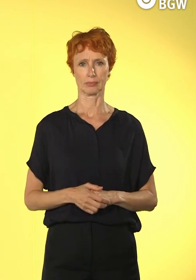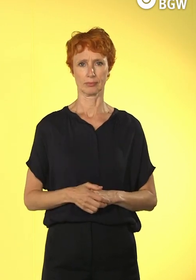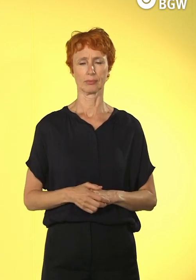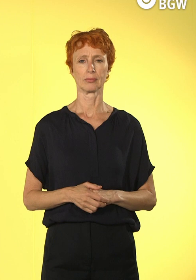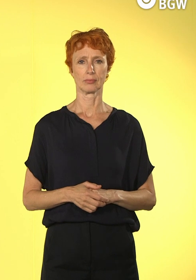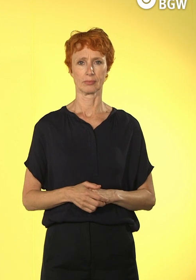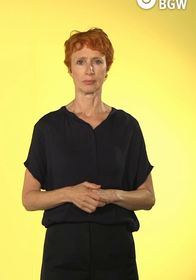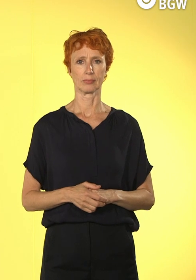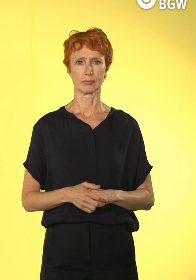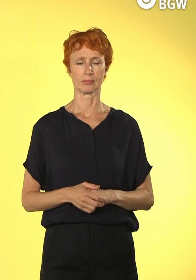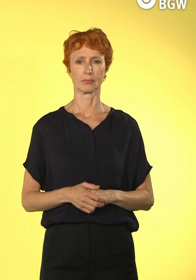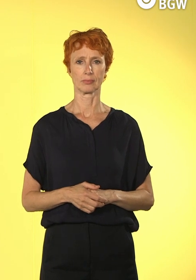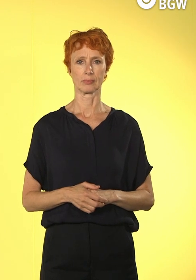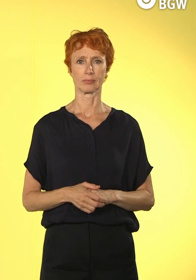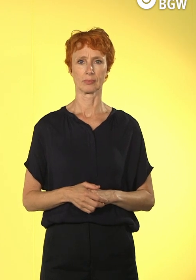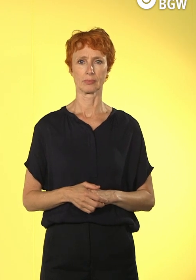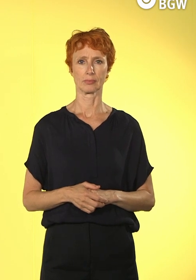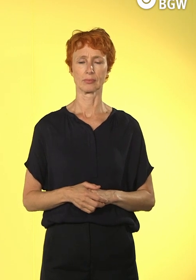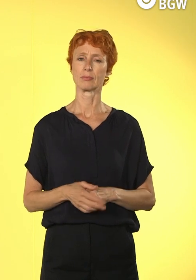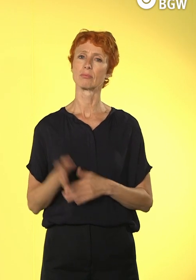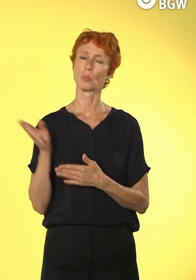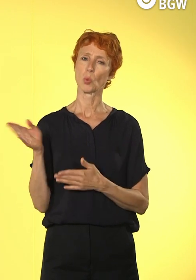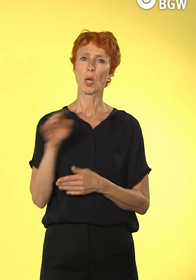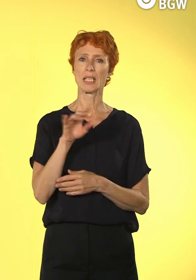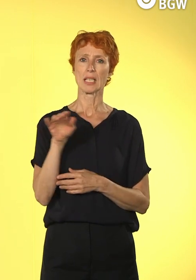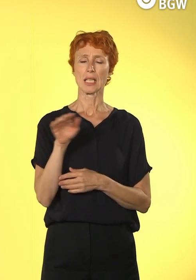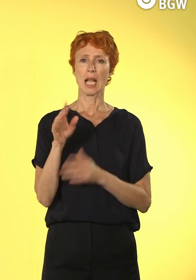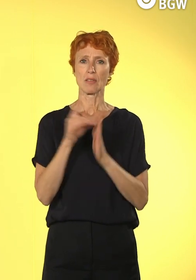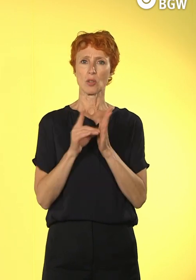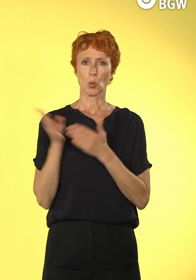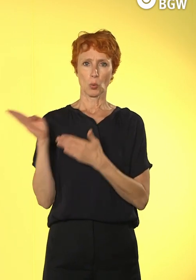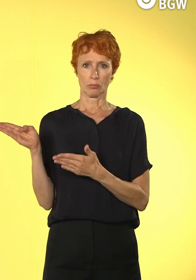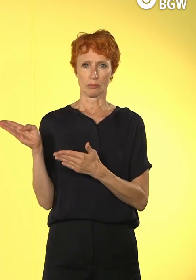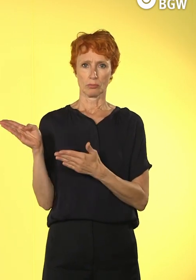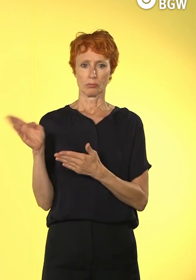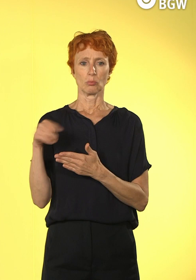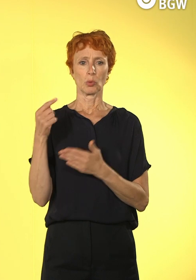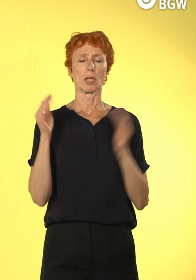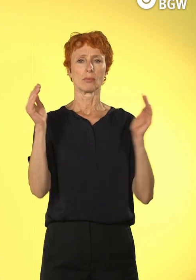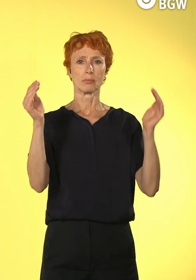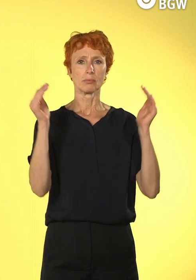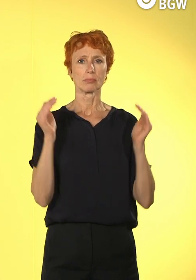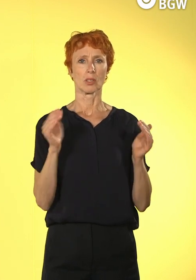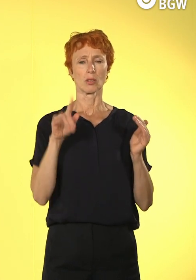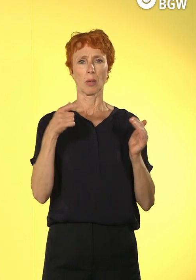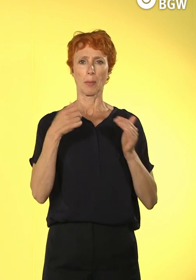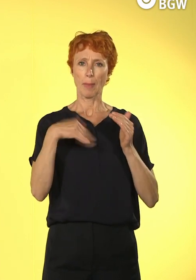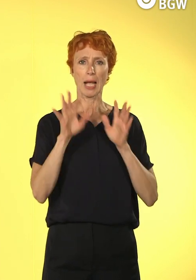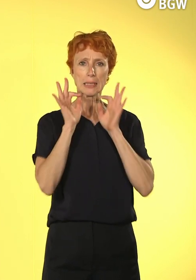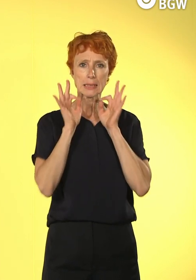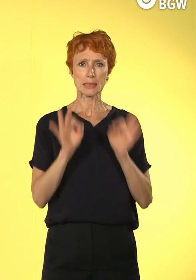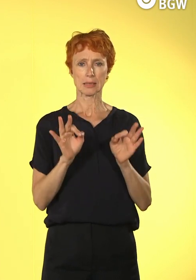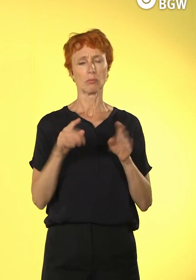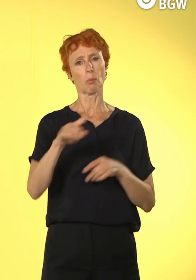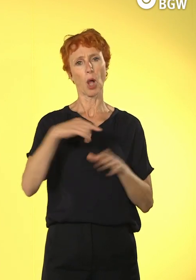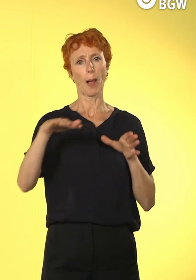ist jetzt rein mal die Definition von Digitalisierung. Hier mal noch ein paar Spezifizierungen. Wir können bei uns in der Branche